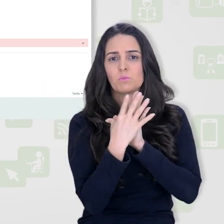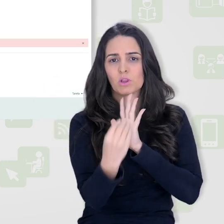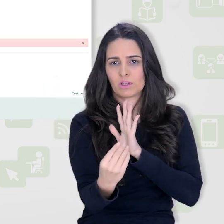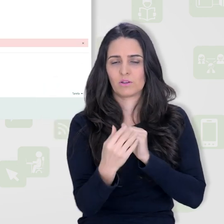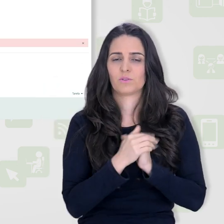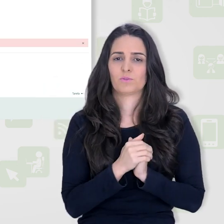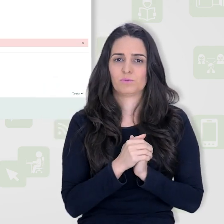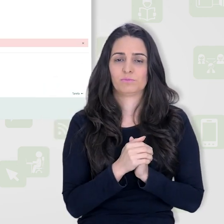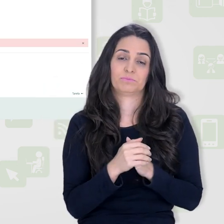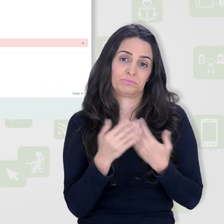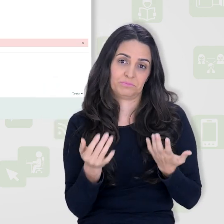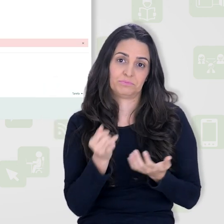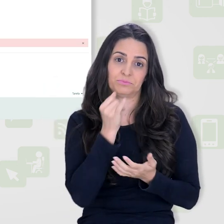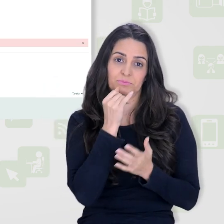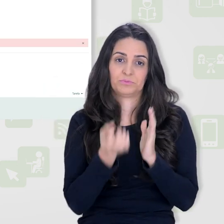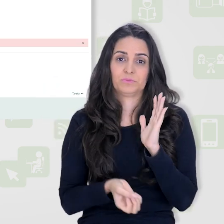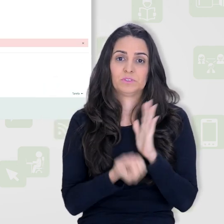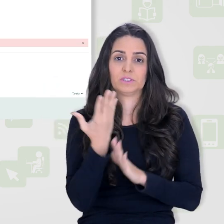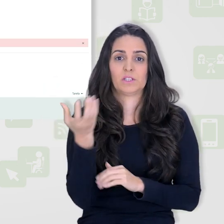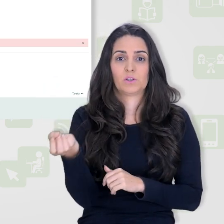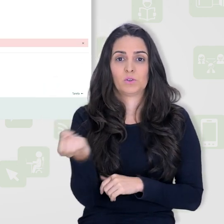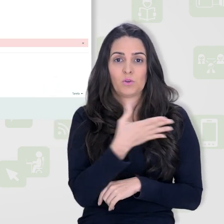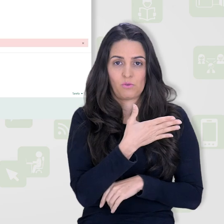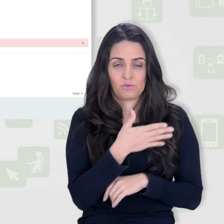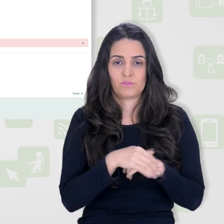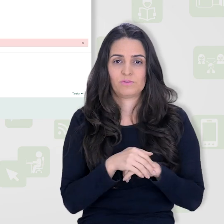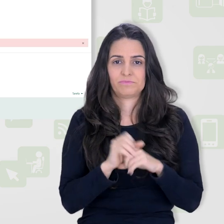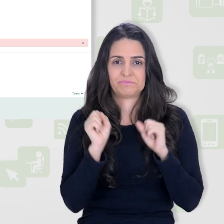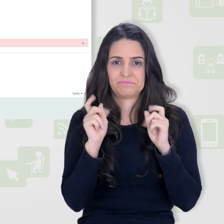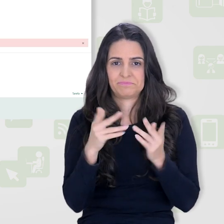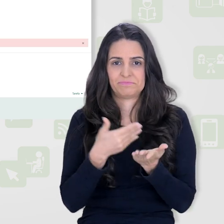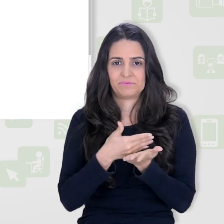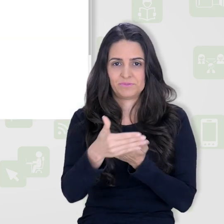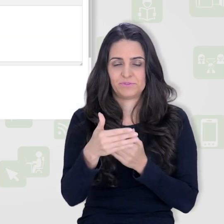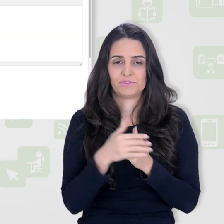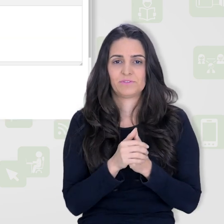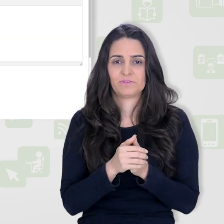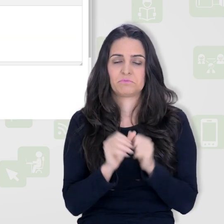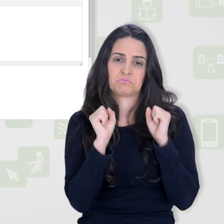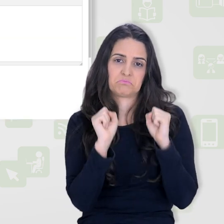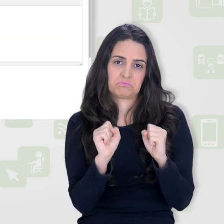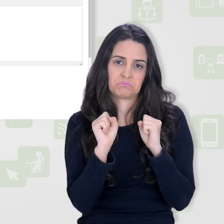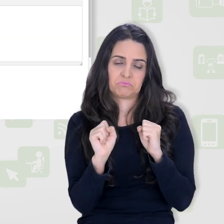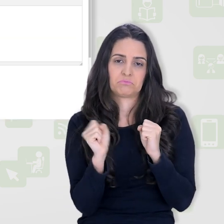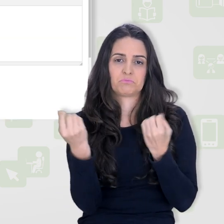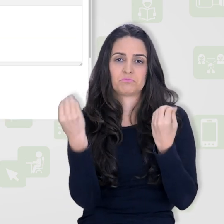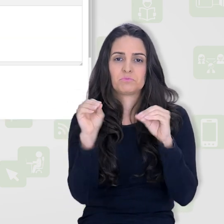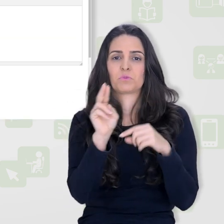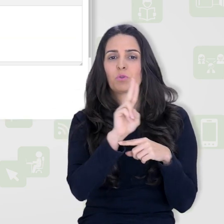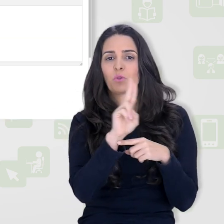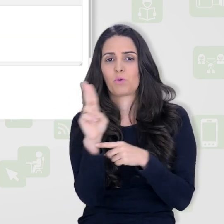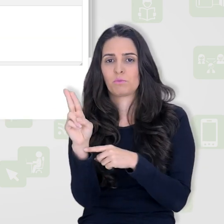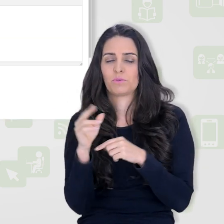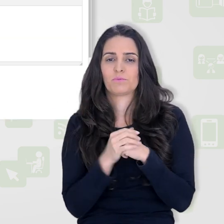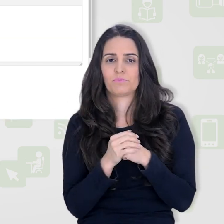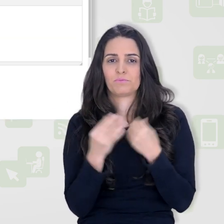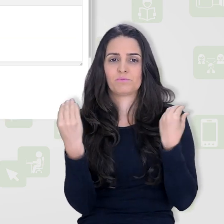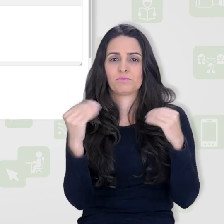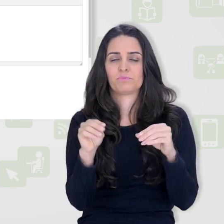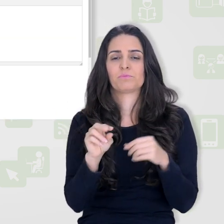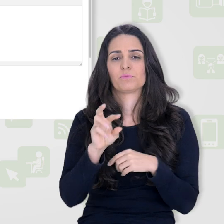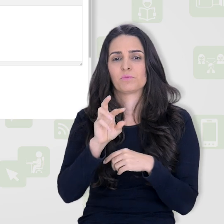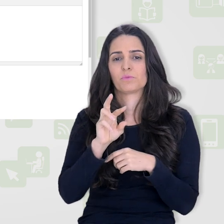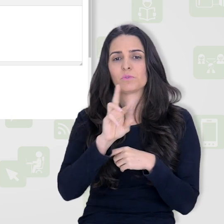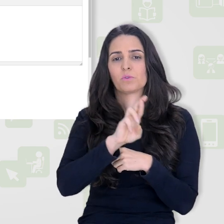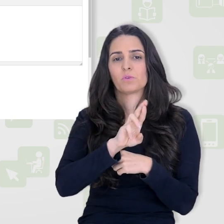como modelo. No caso aqui, vamos criar uma nova do início. E aí nós podemos dar um nome. Então, vou